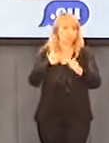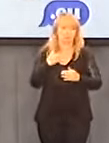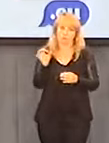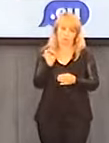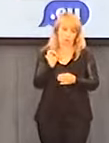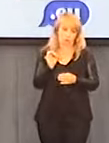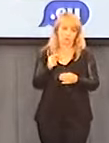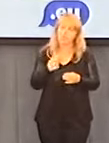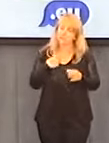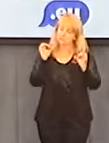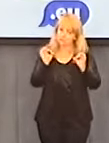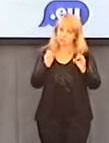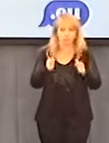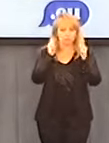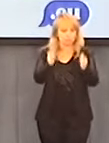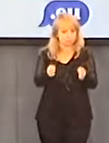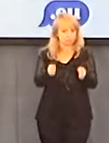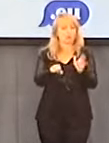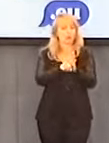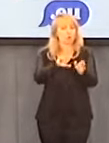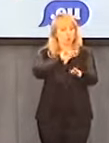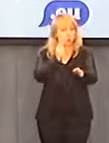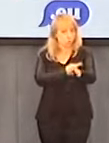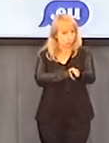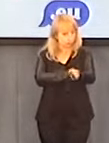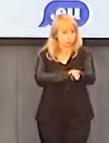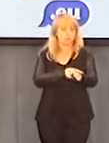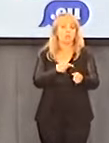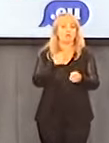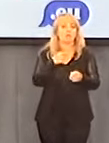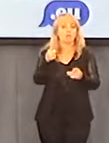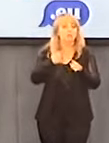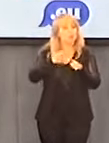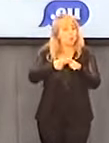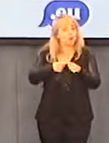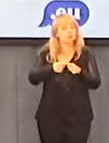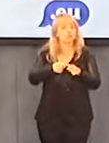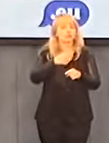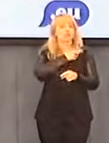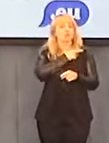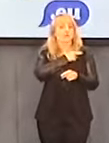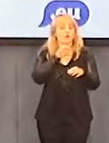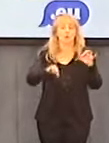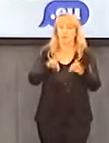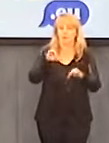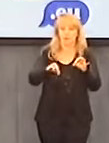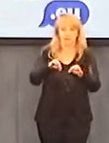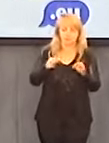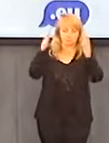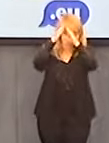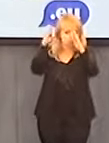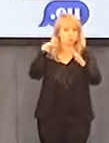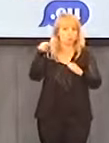złożymy, przygotowaliśmy doniesienie na członków, szefów konferencji Episkopatu Polski.